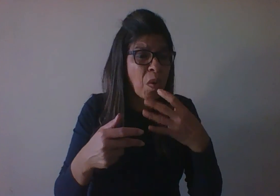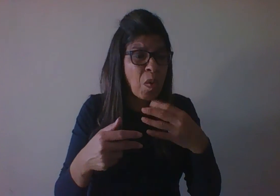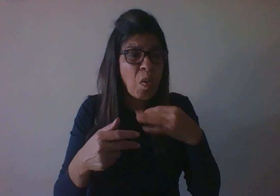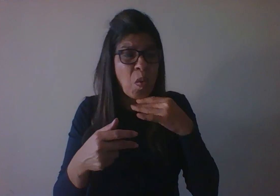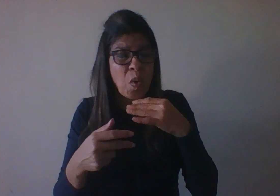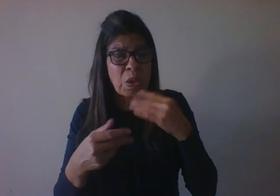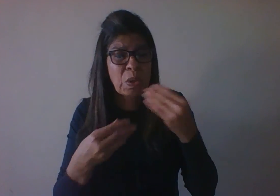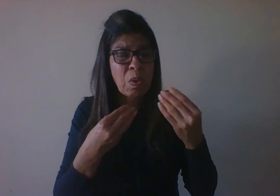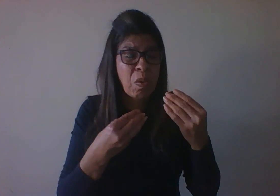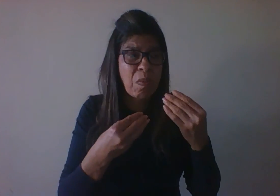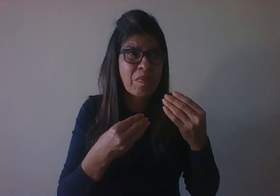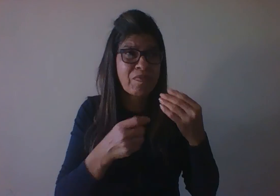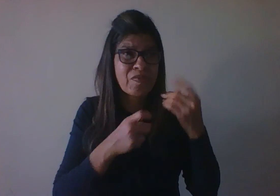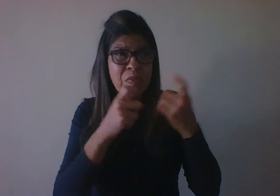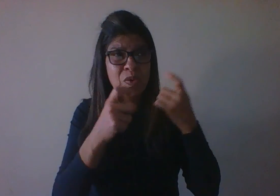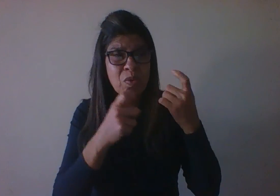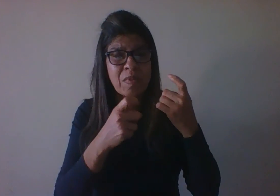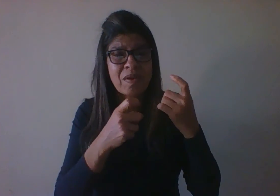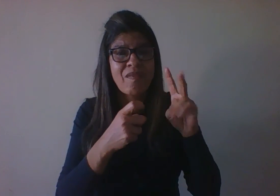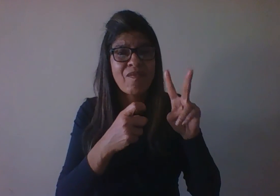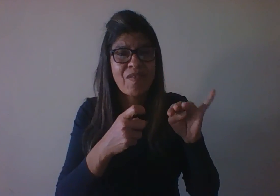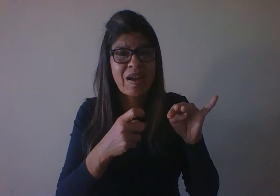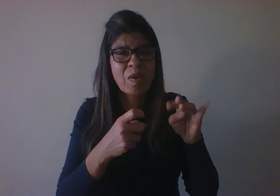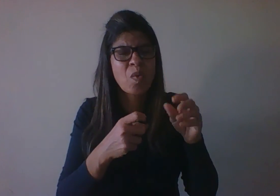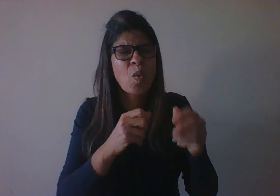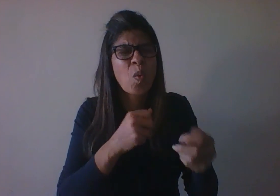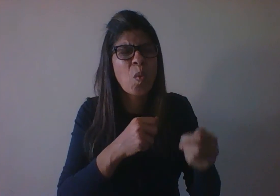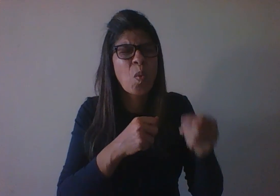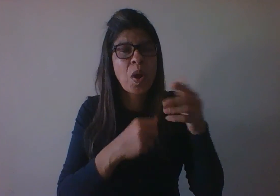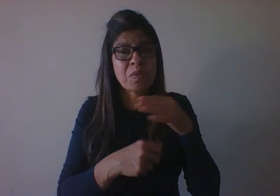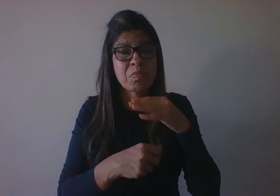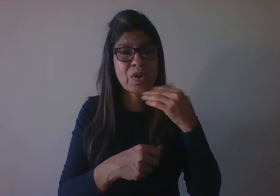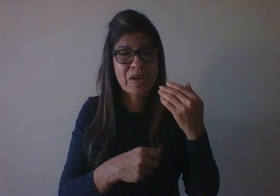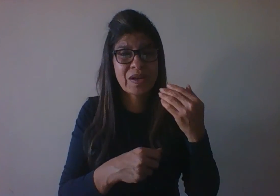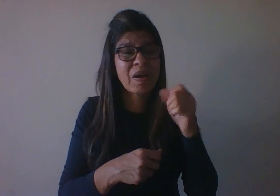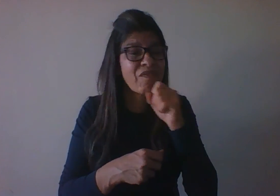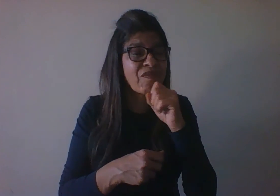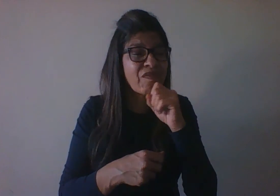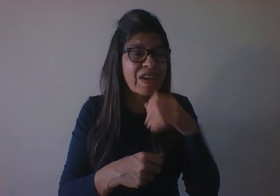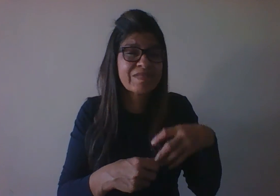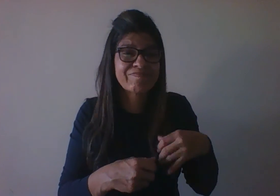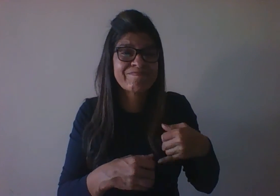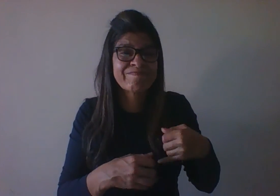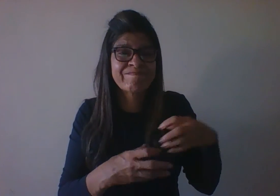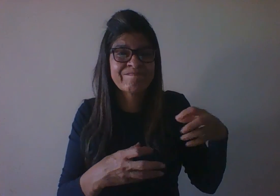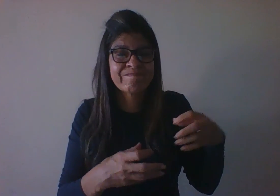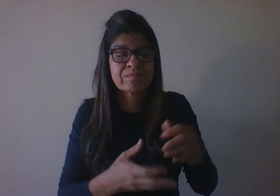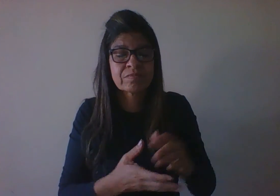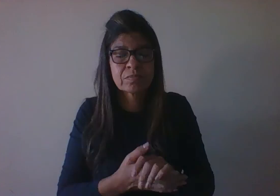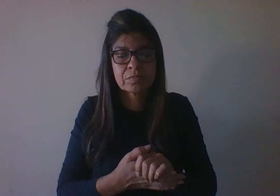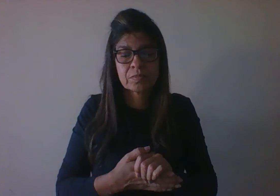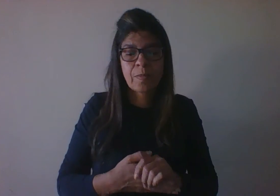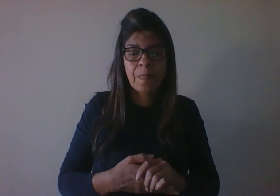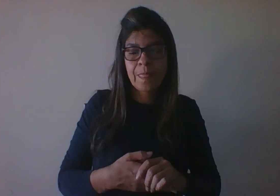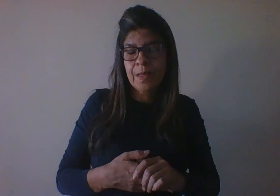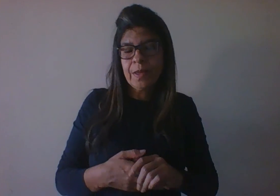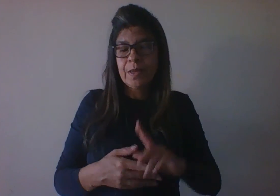Já Henri Vallon, ou Aion, mas é mais comum vocês verem, as pessoas não comem algum Vallon, estudou a evolução dos